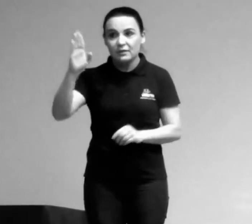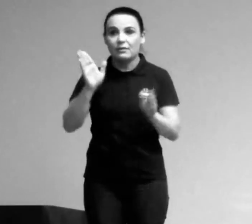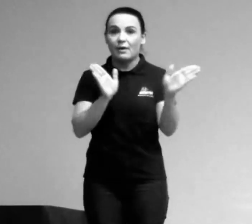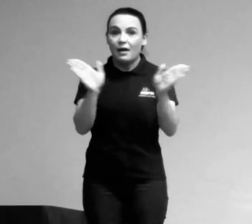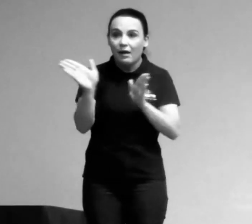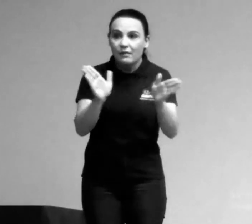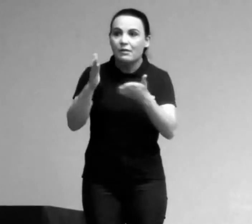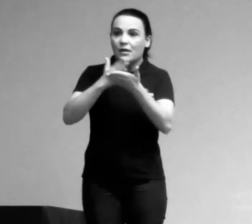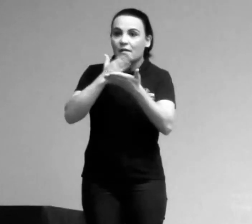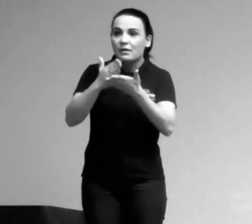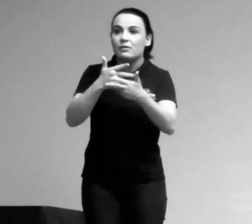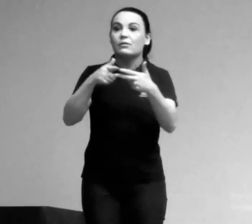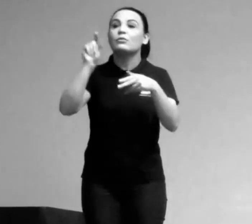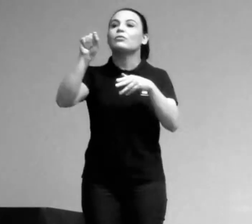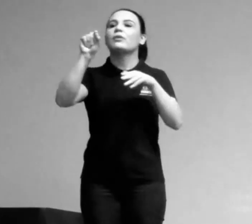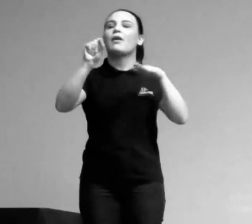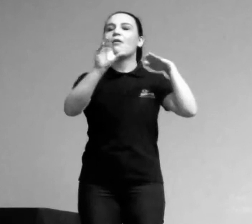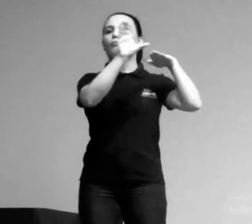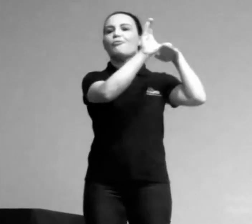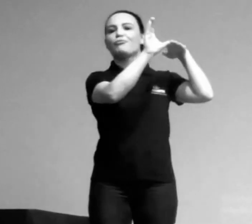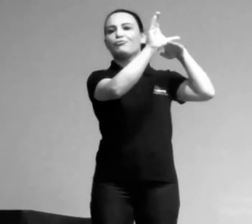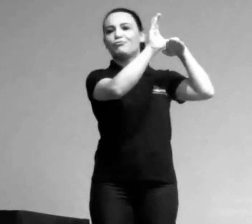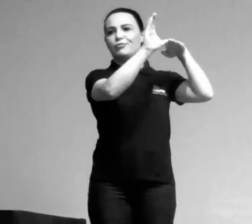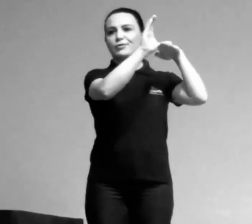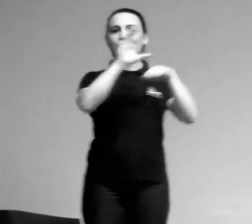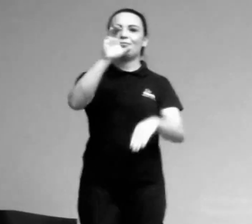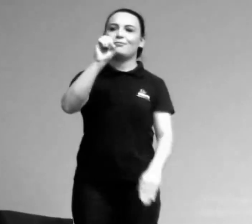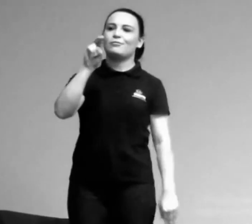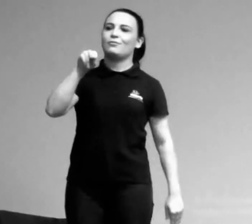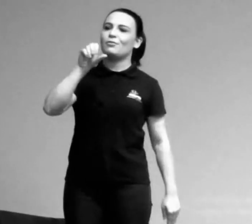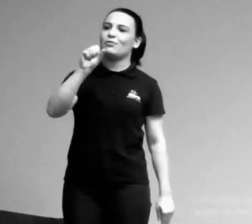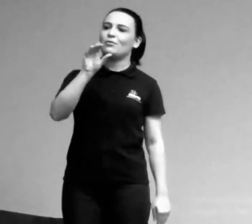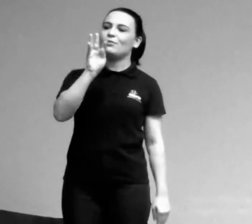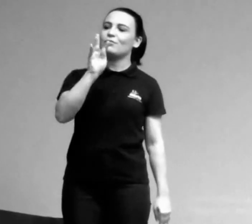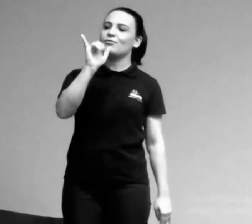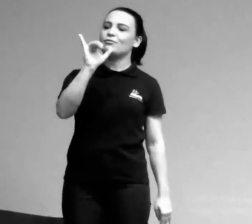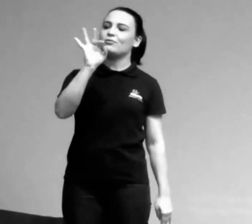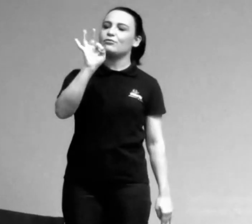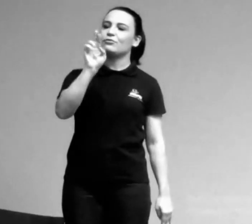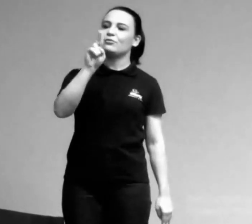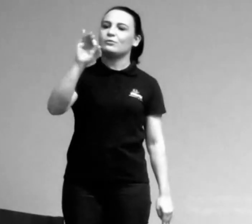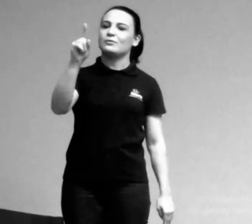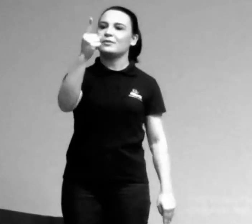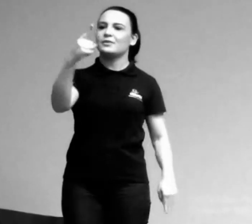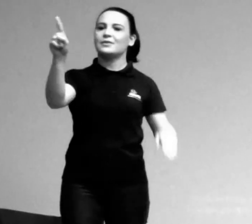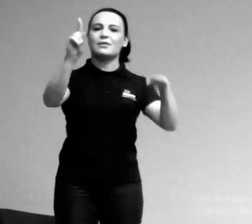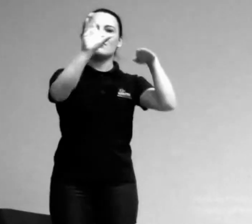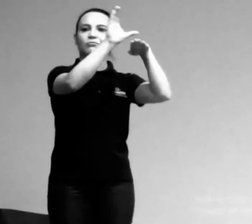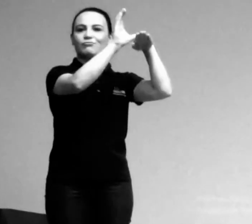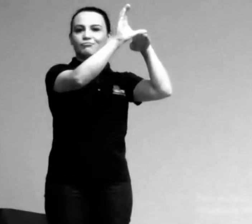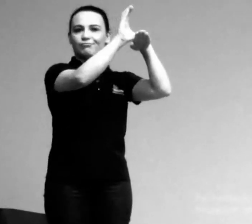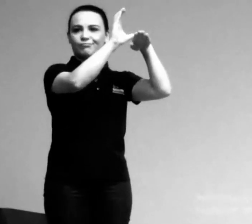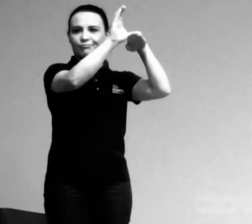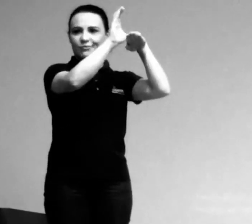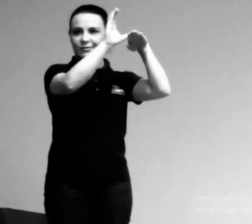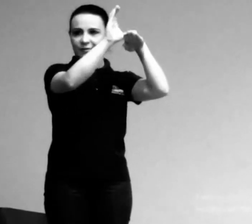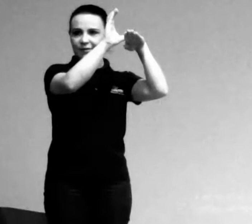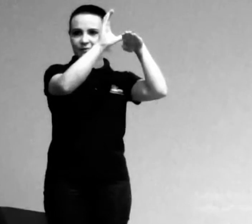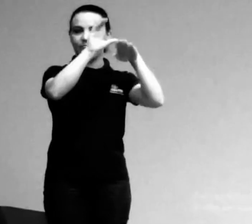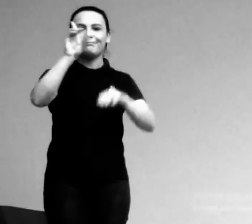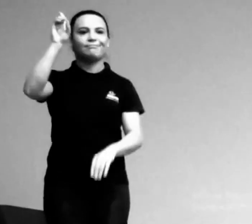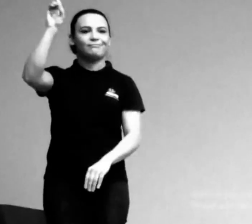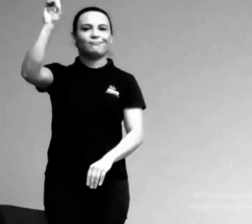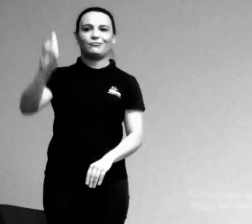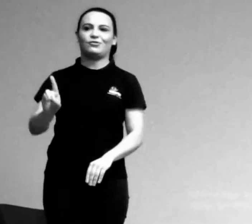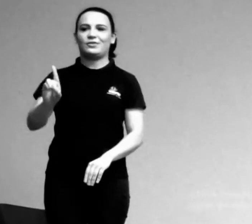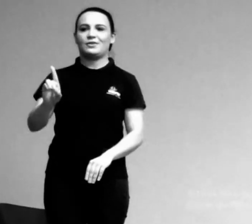relação a qualquer outro. Os direitos fundamentais têm primazia na escala dos direitos. E, portanto,